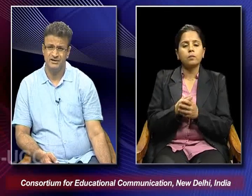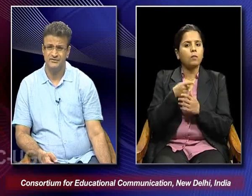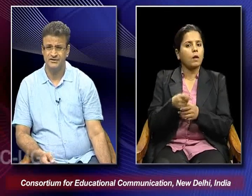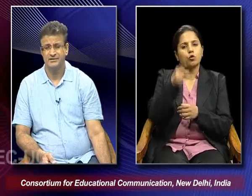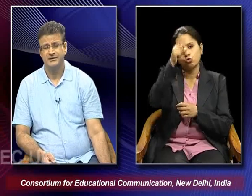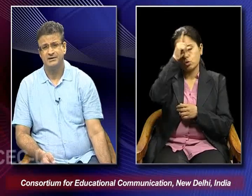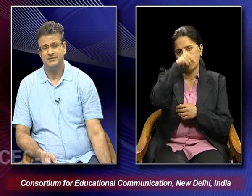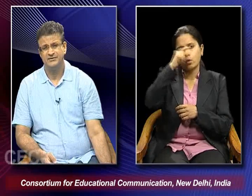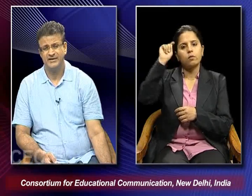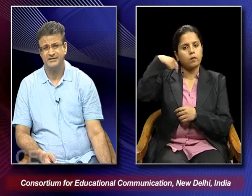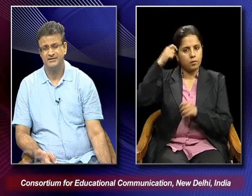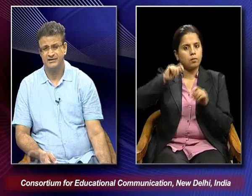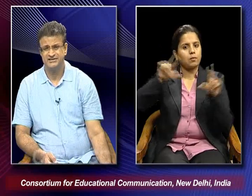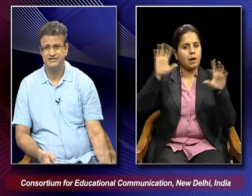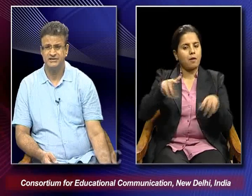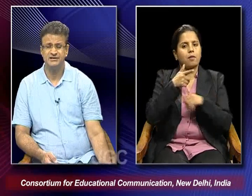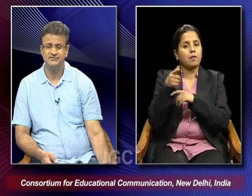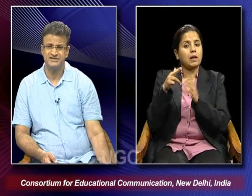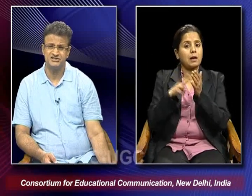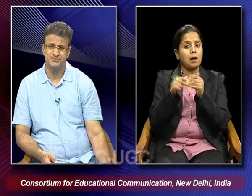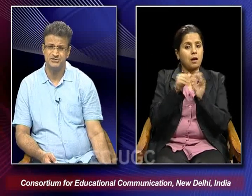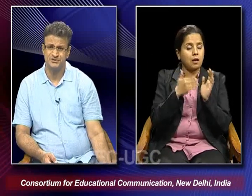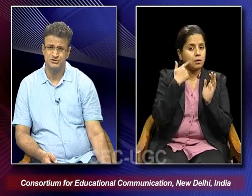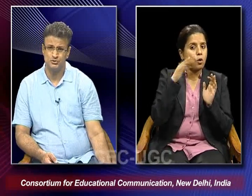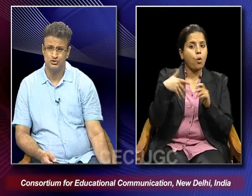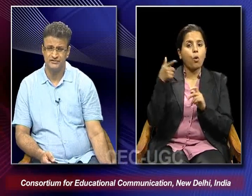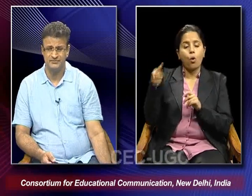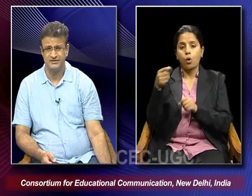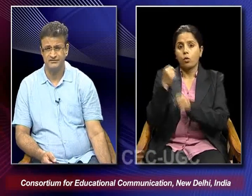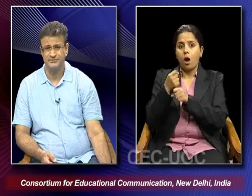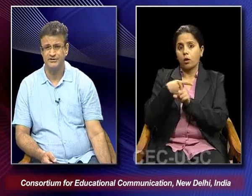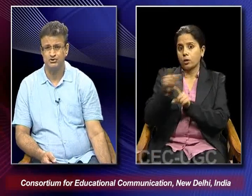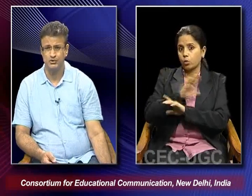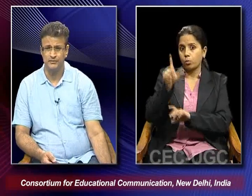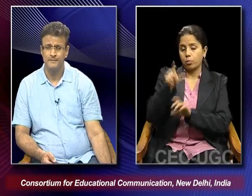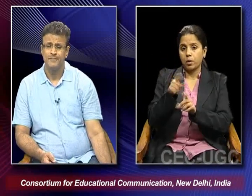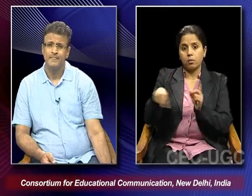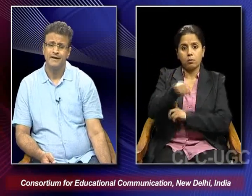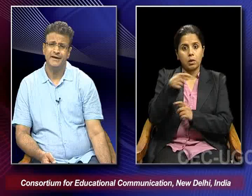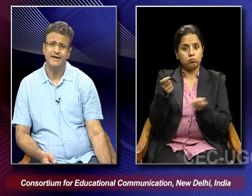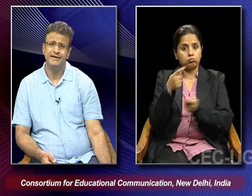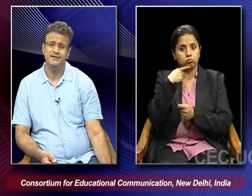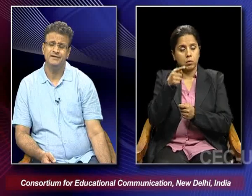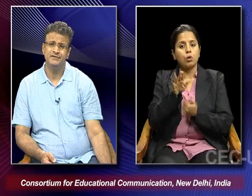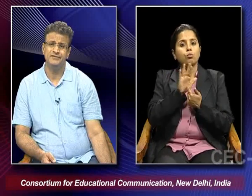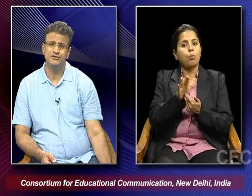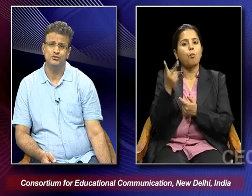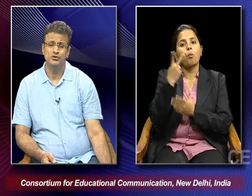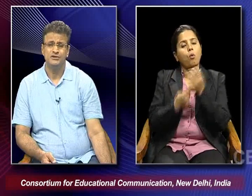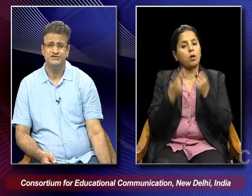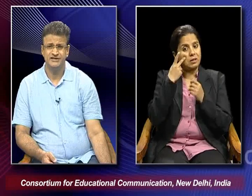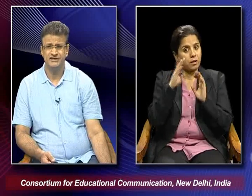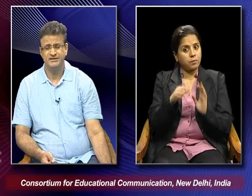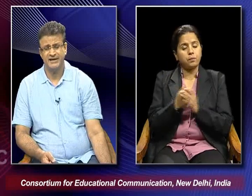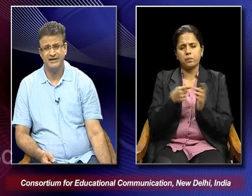cinema where we find that the Nazi and the fascist principles both of them they were being shown. And when you